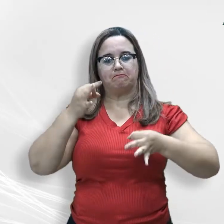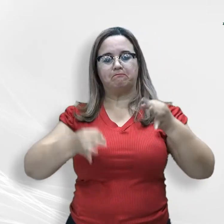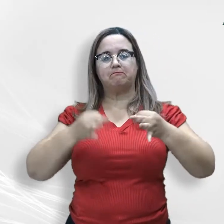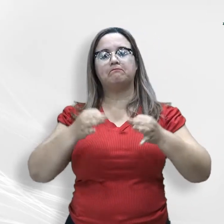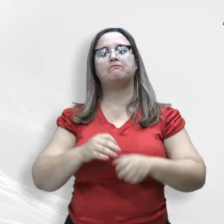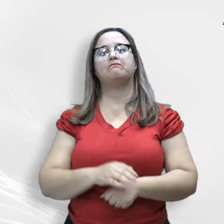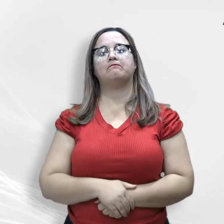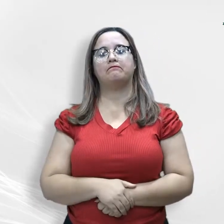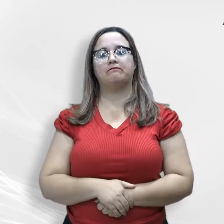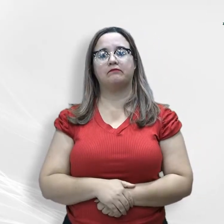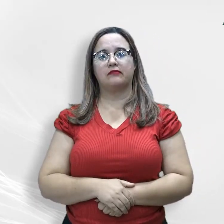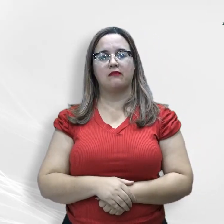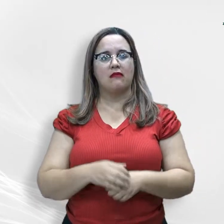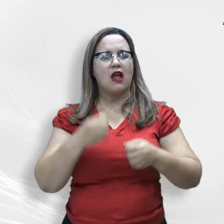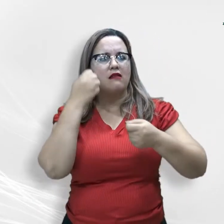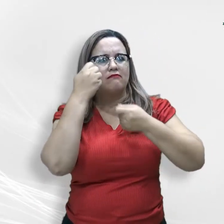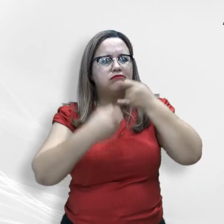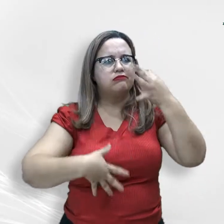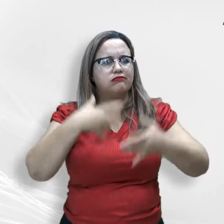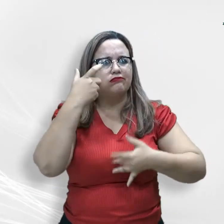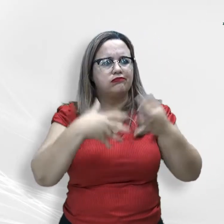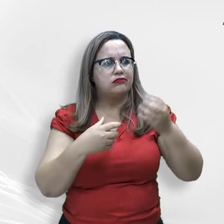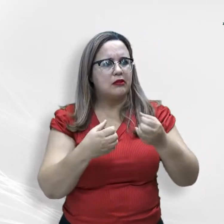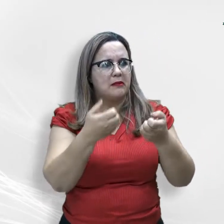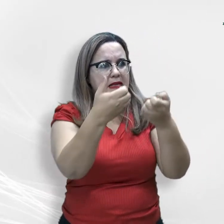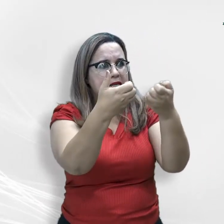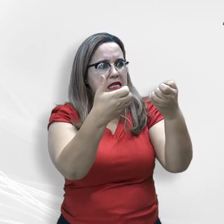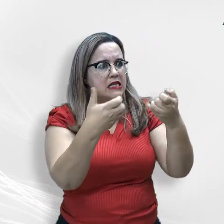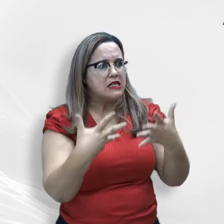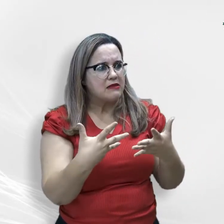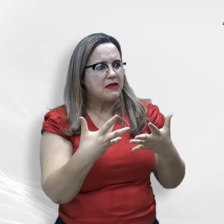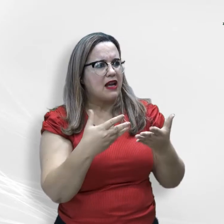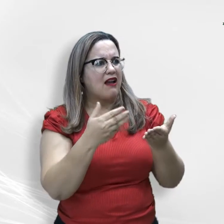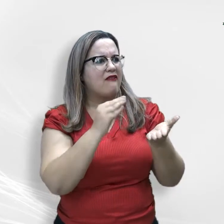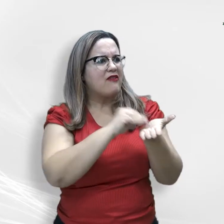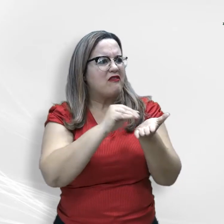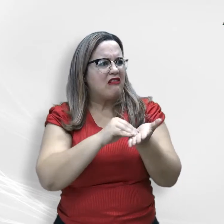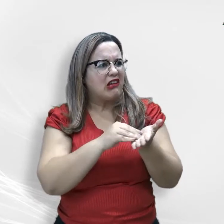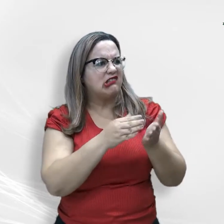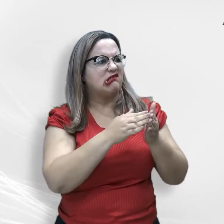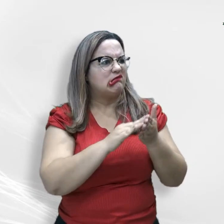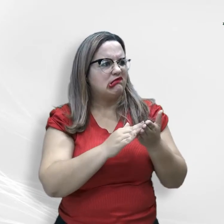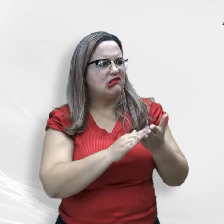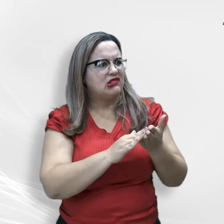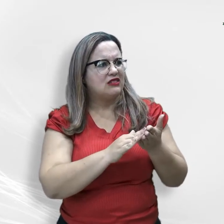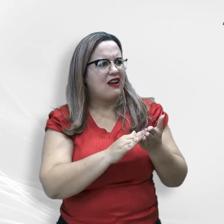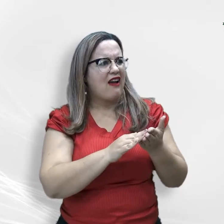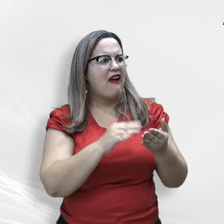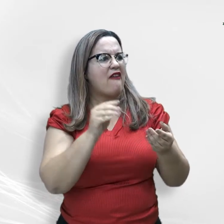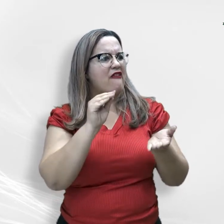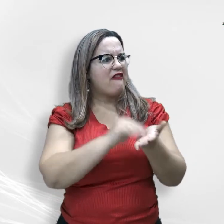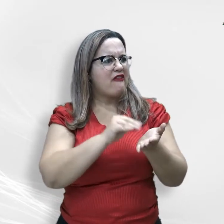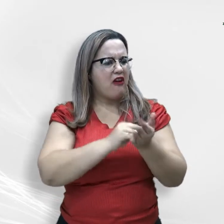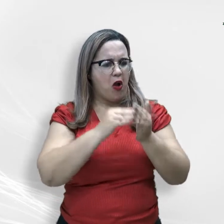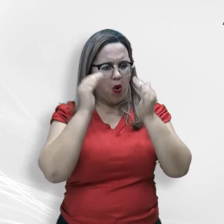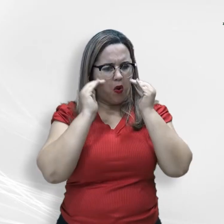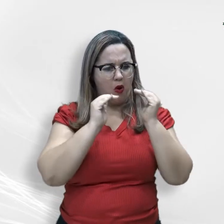os argumentos apresentados para justificar a inconstitucionalidade do referido artigo está a violação ao princípio da separação dos